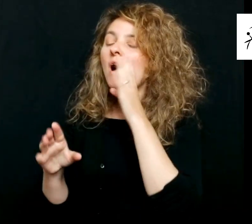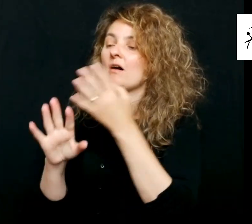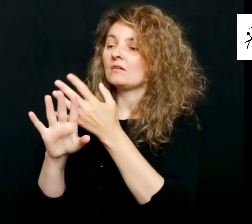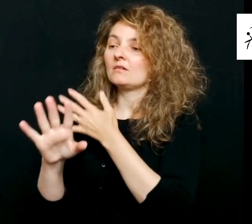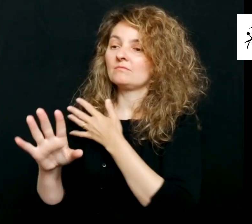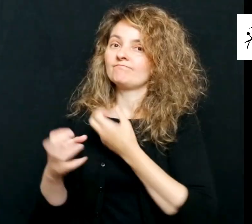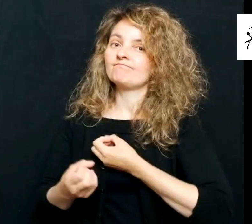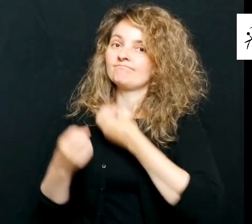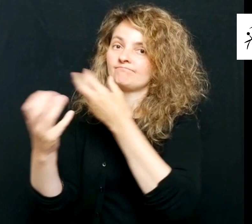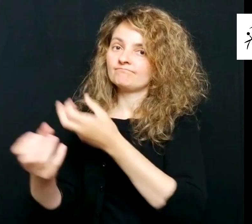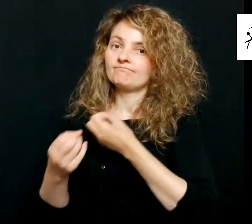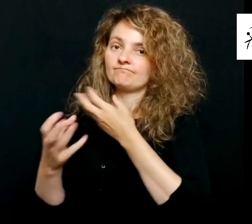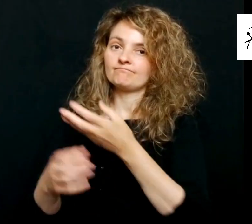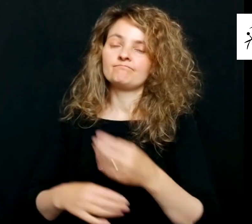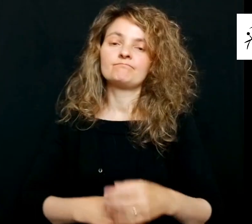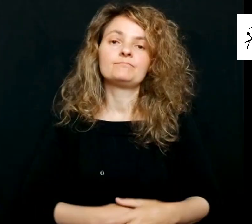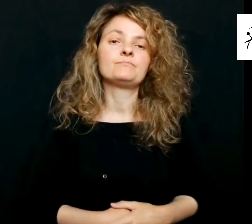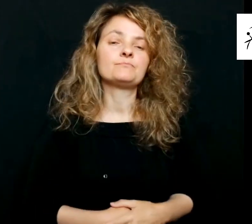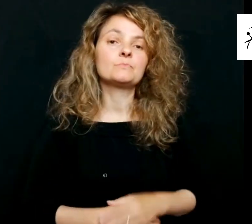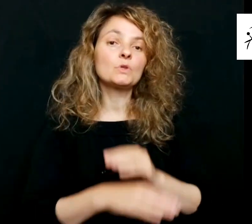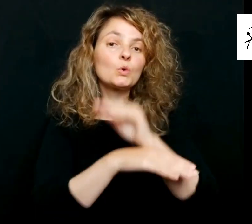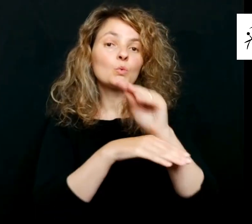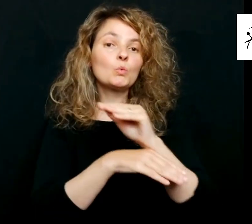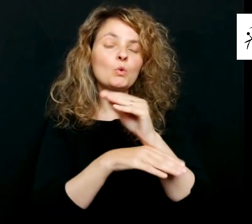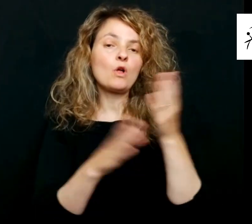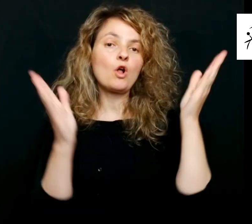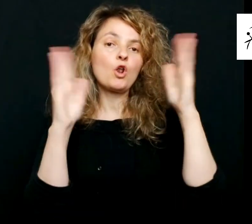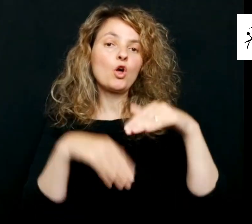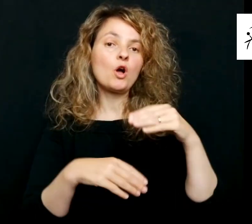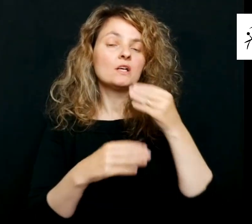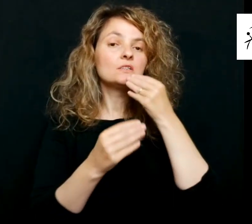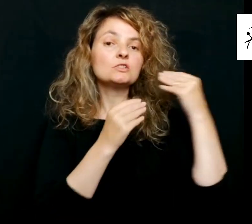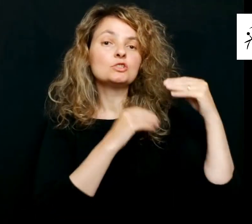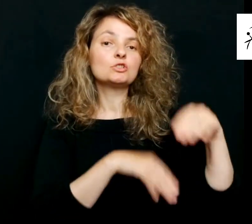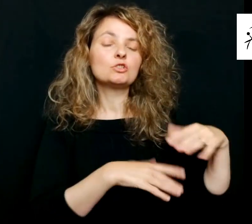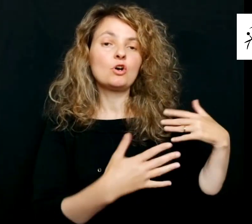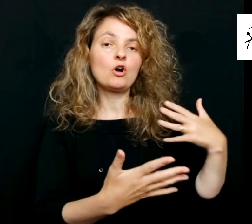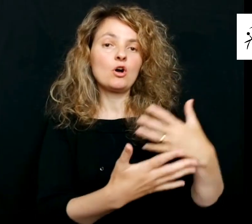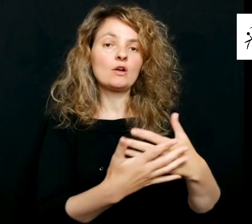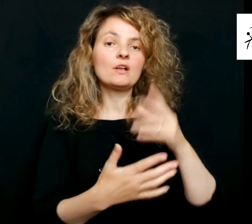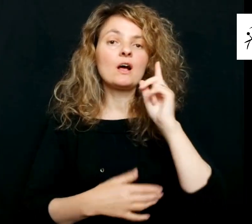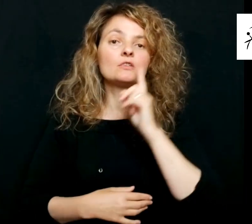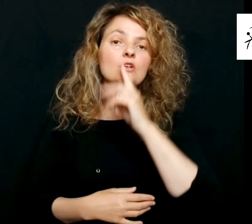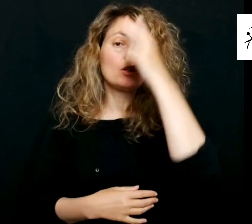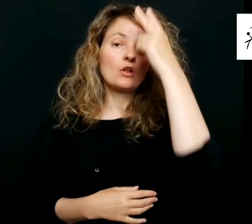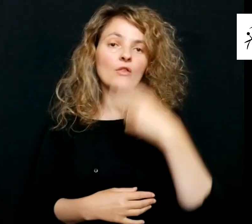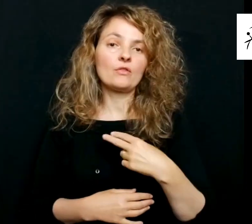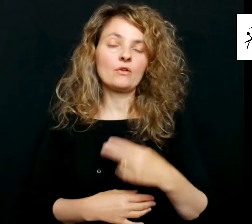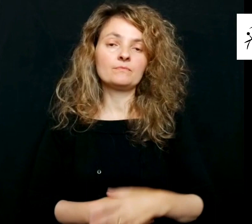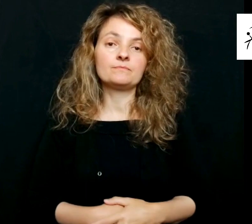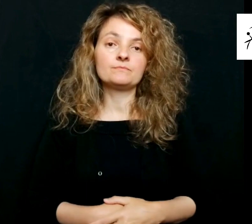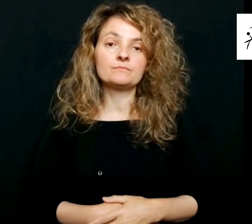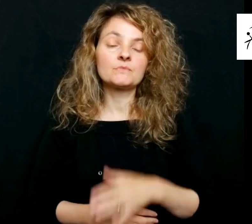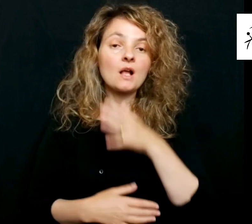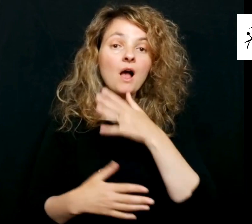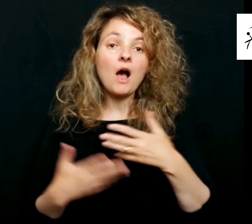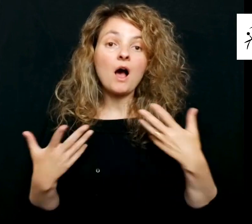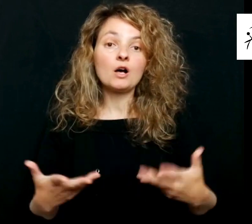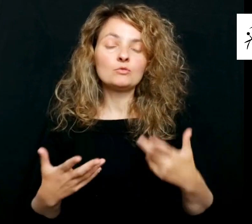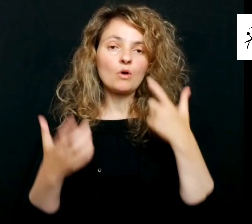presente comunicado. Descuido histórico de la sordocieguera. La situación pone